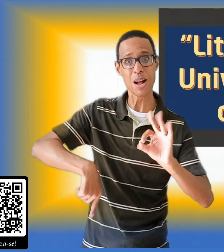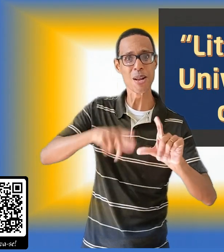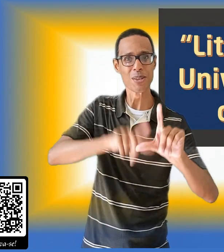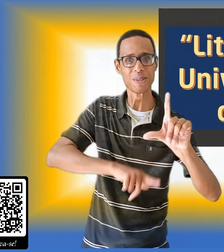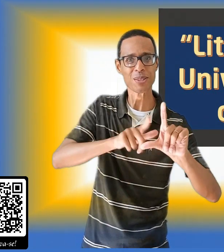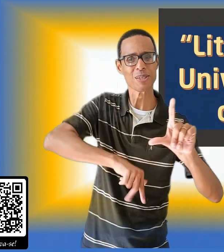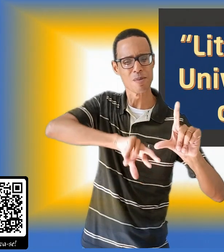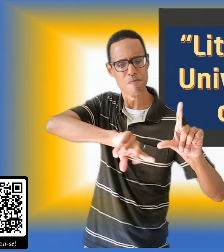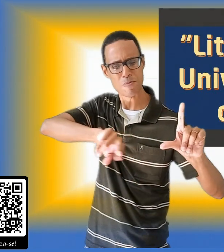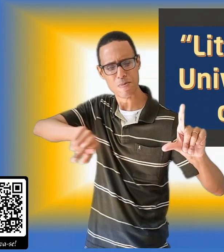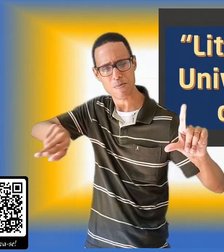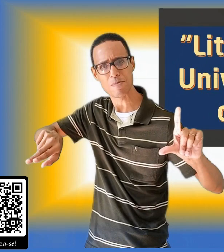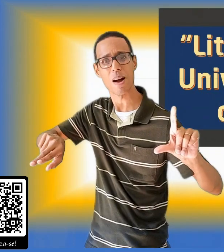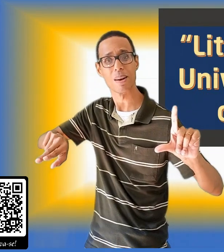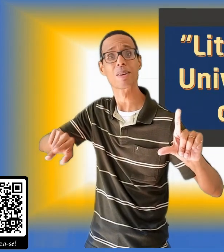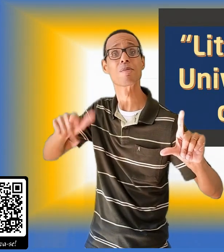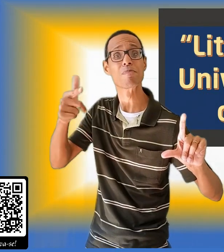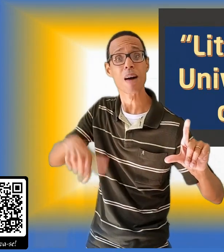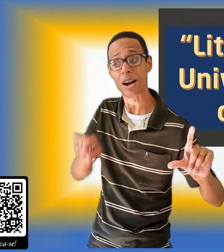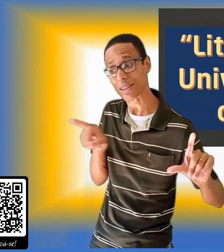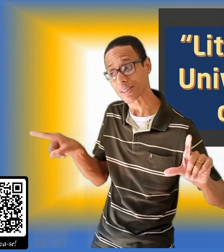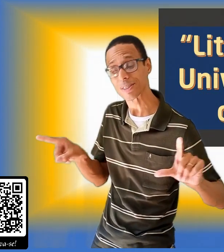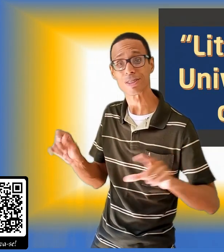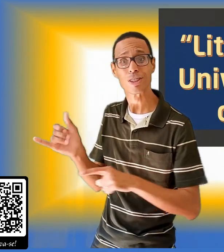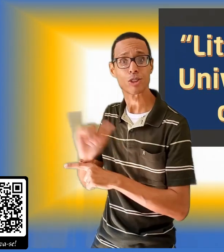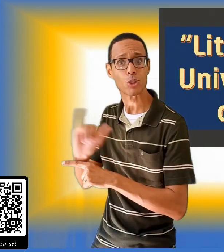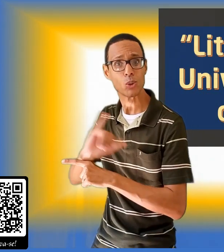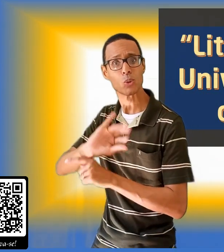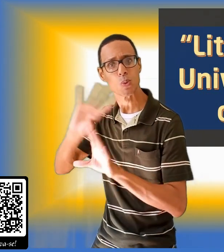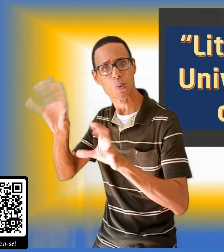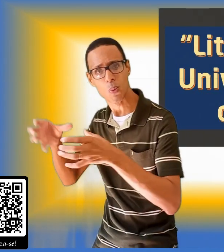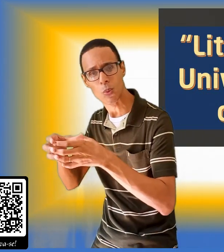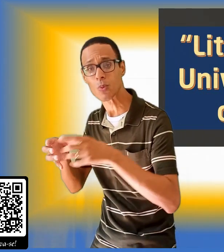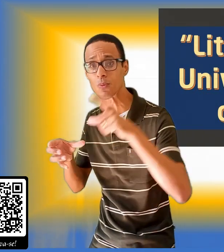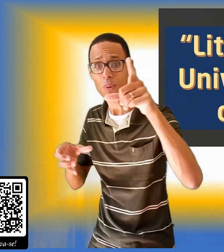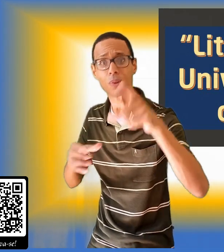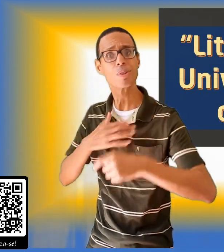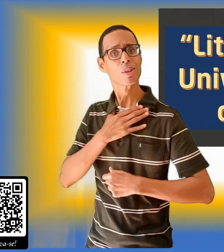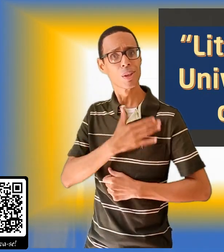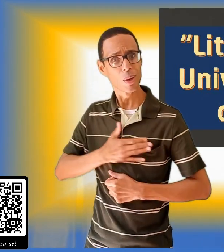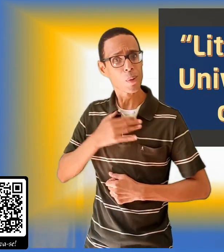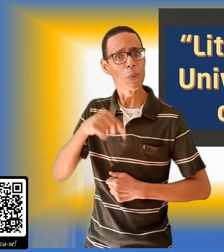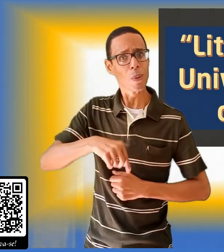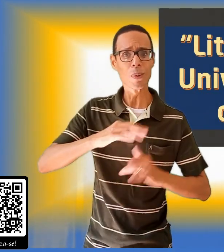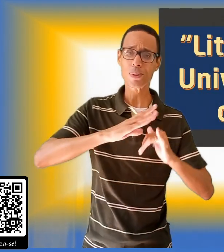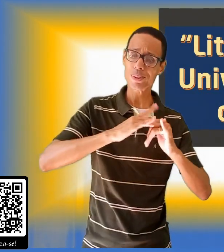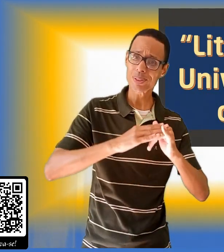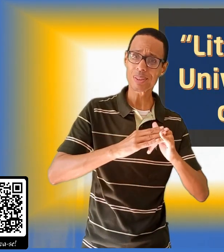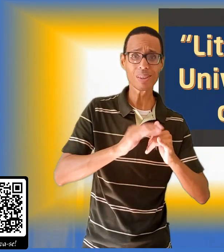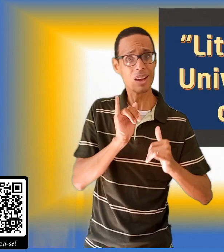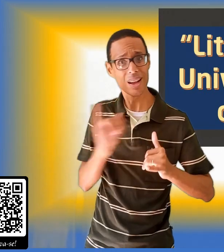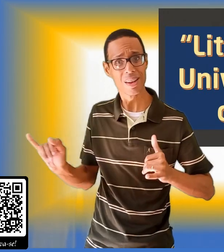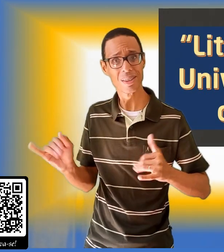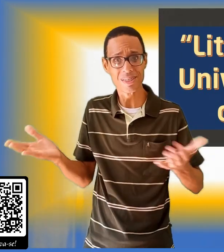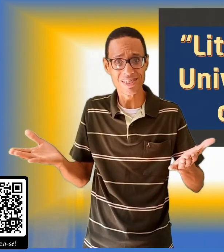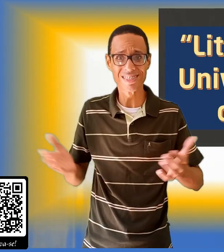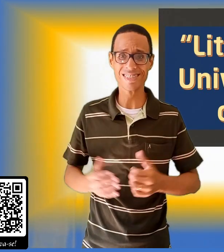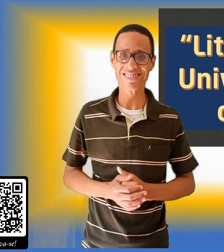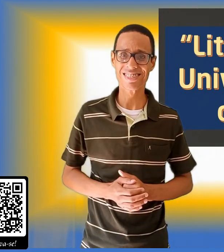produção de outras letras. E ajude-me a notificar o YouTube dizendo que você está gostando do conteúdo do canal.